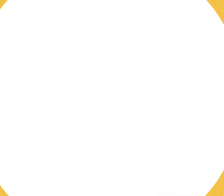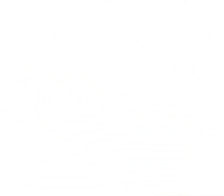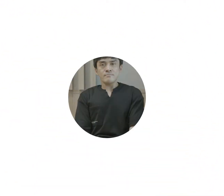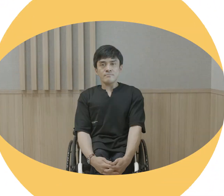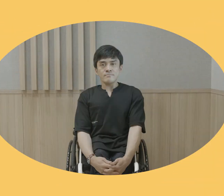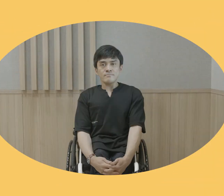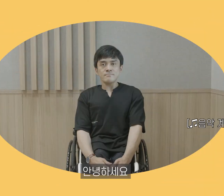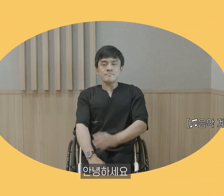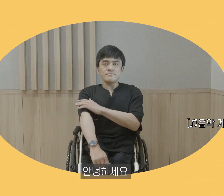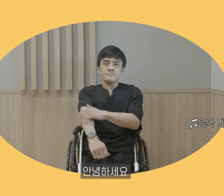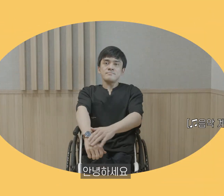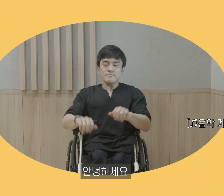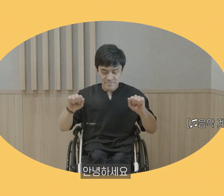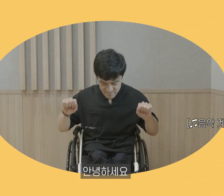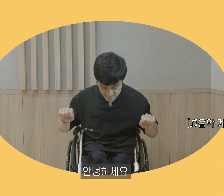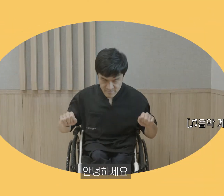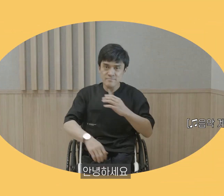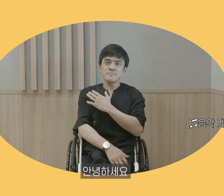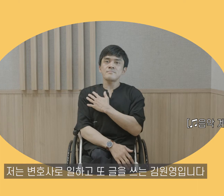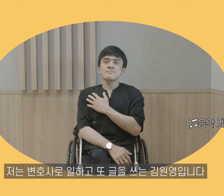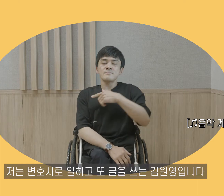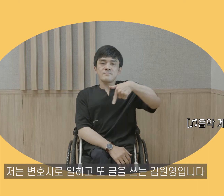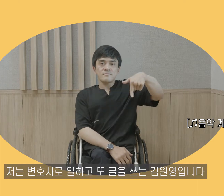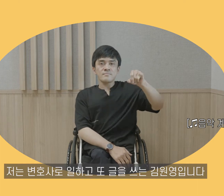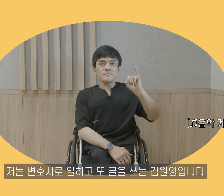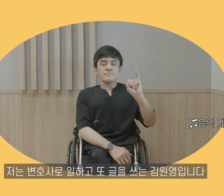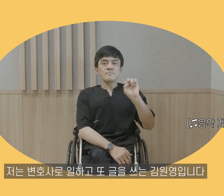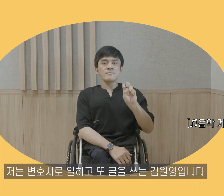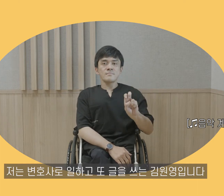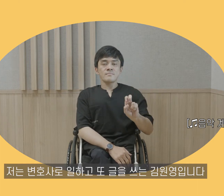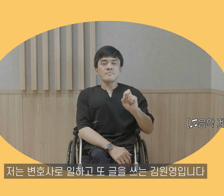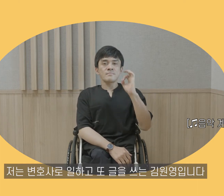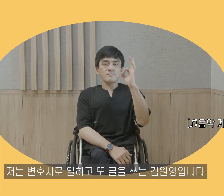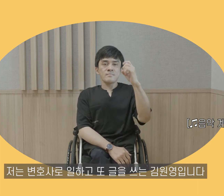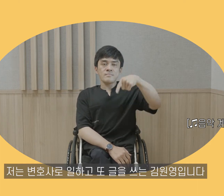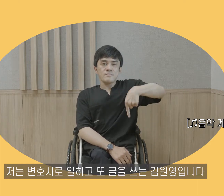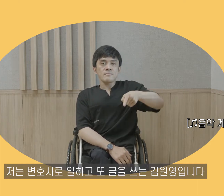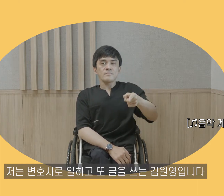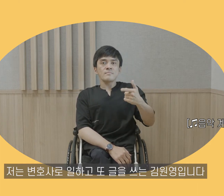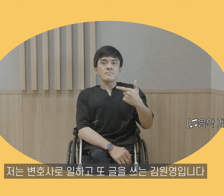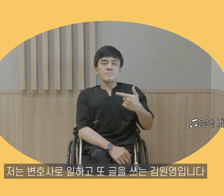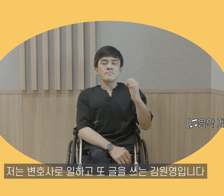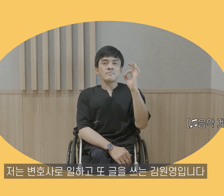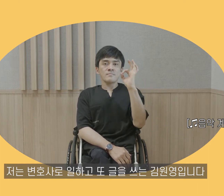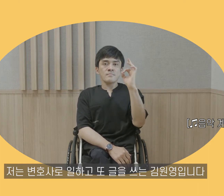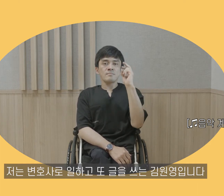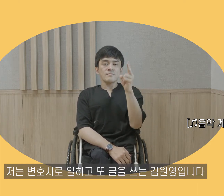안녕하세요 저는 변호사로 일하고 또 글을 쓰는 김원영입니다